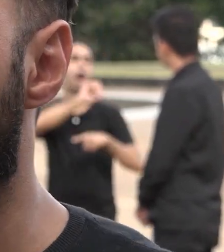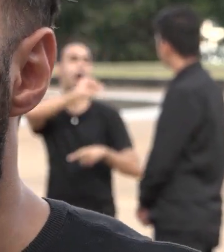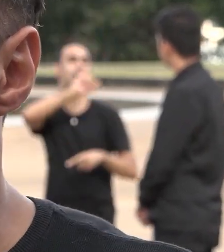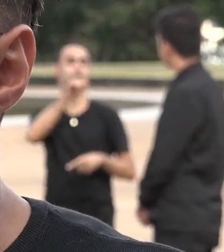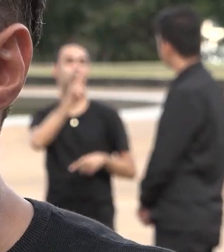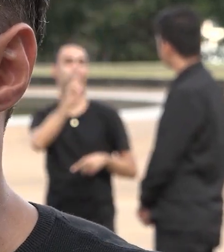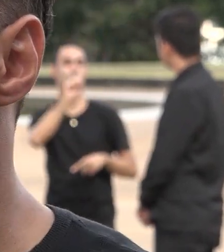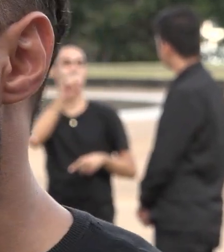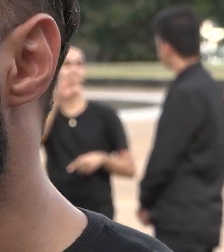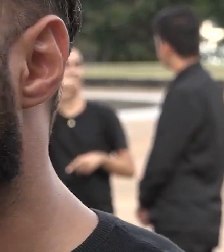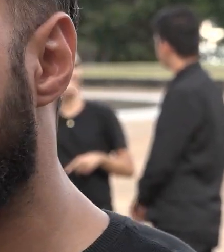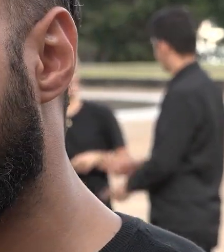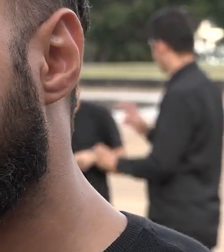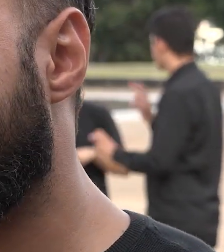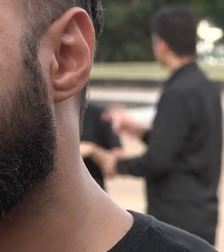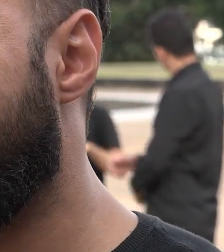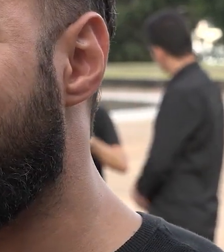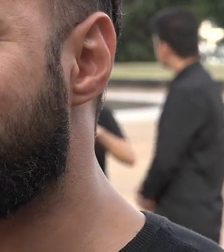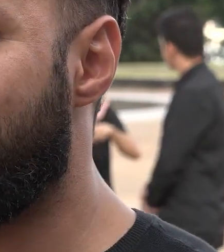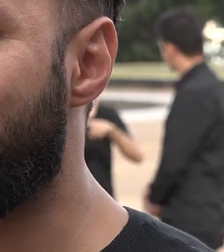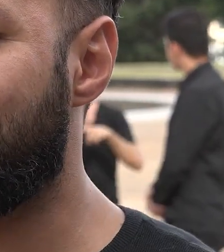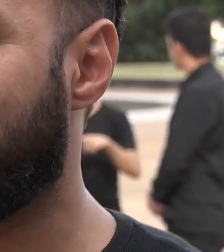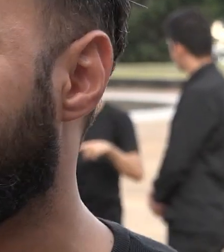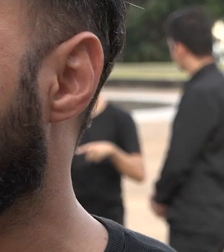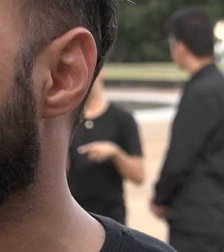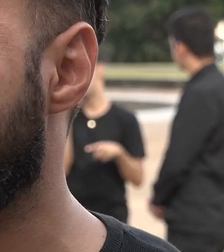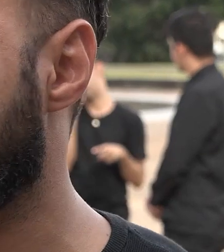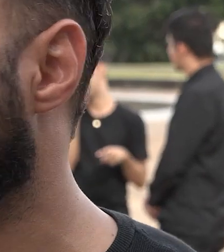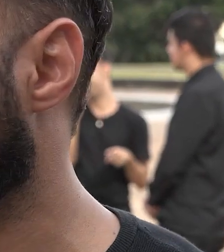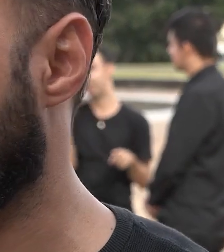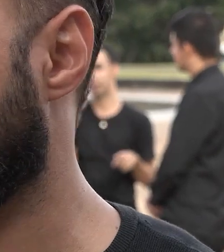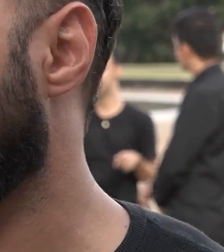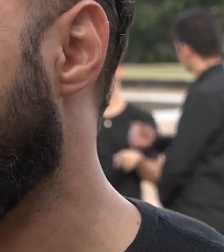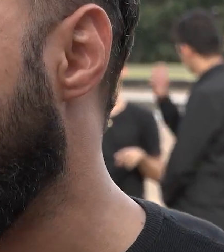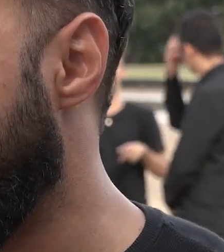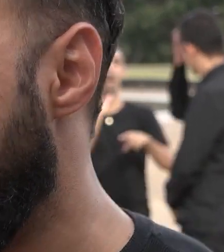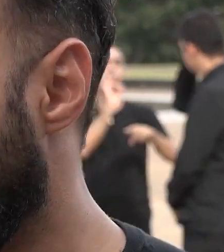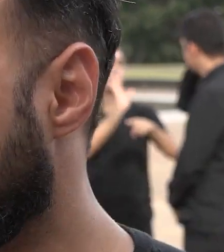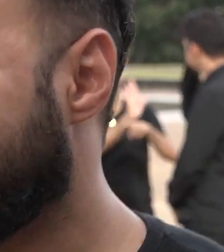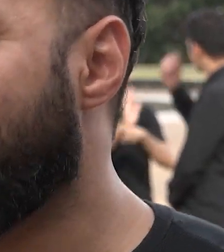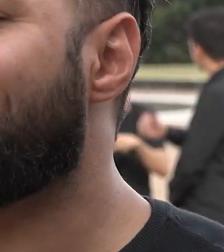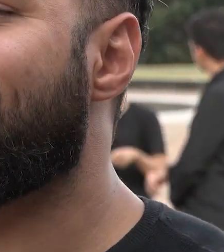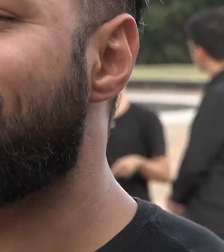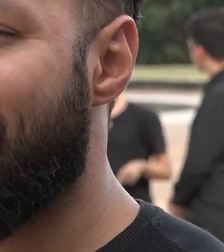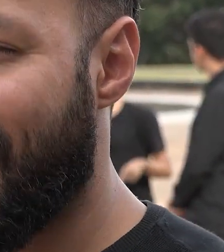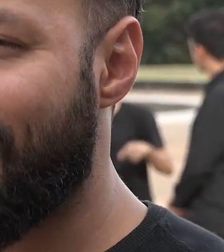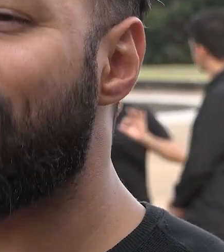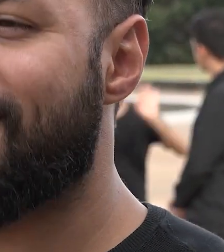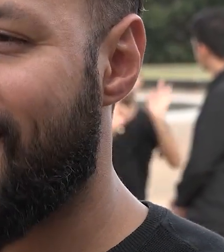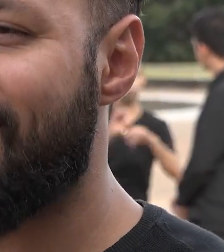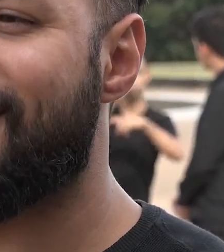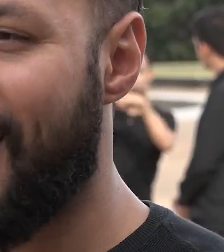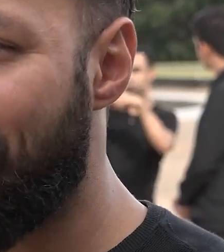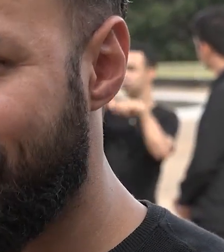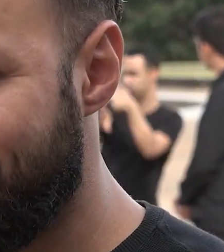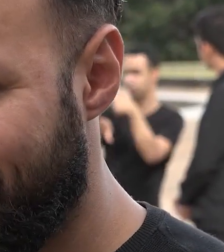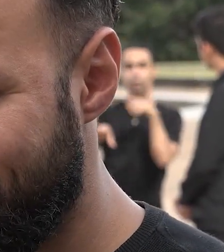acha que não vai ter espaço para ele assistir. A gente quer evidenciar que a língua de sinais está presente,